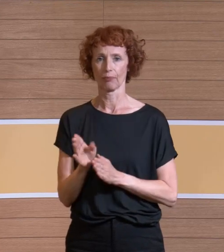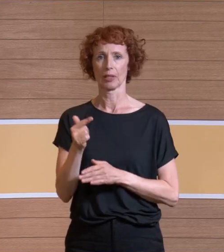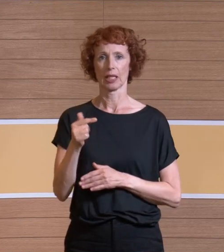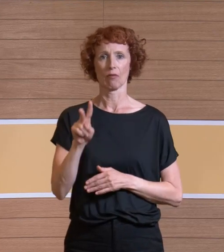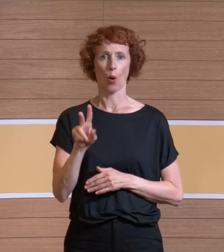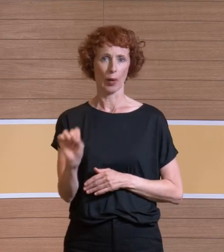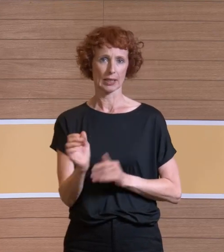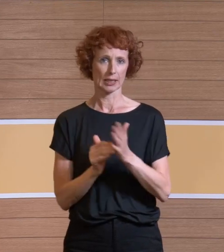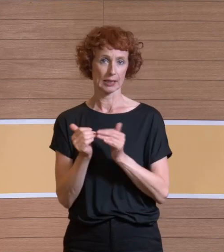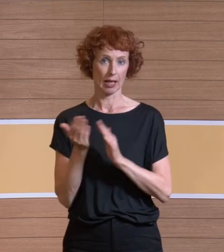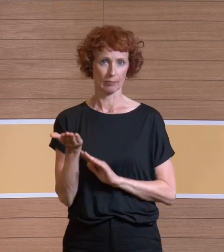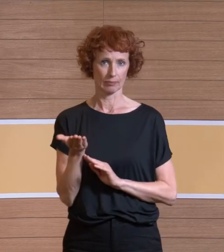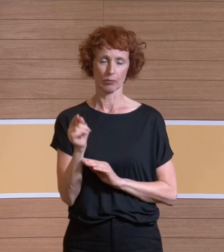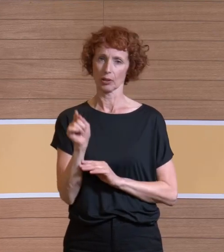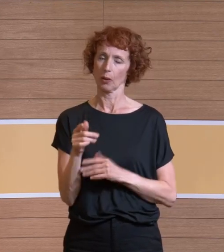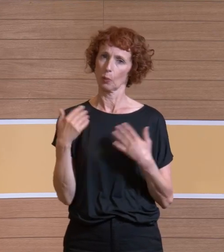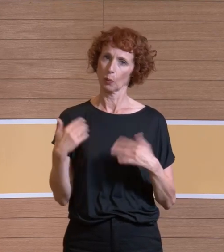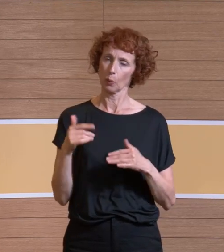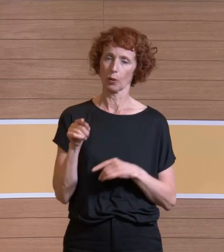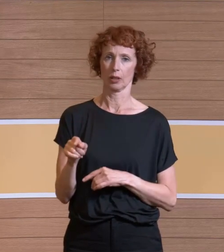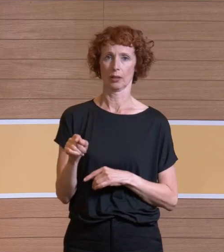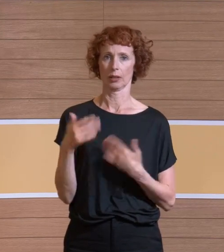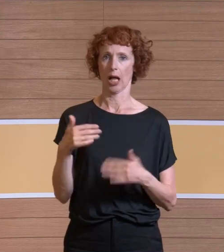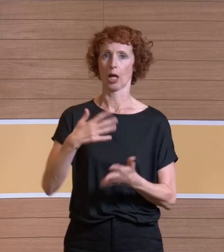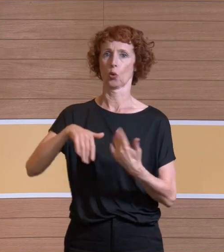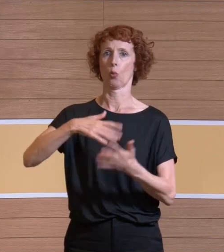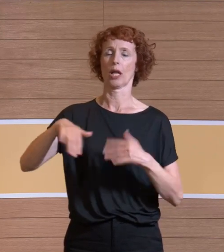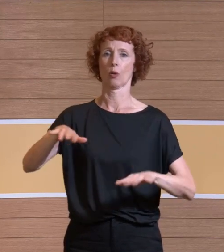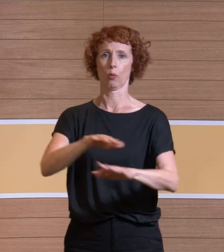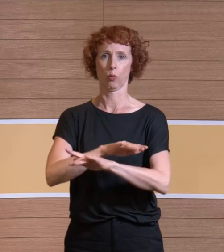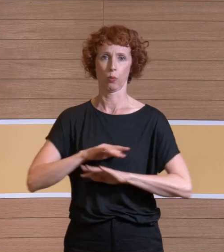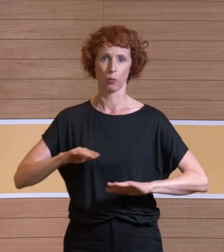die TVS-Systeme, wo es einfach viel turbulenter ist.